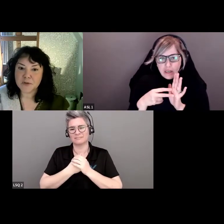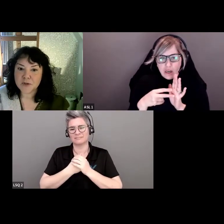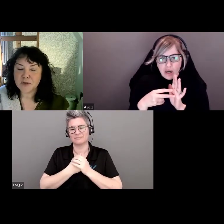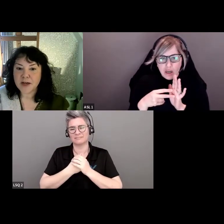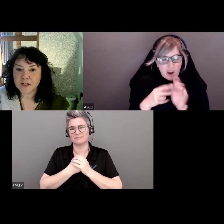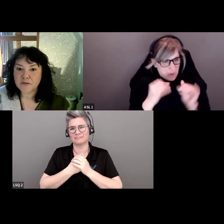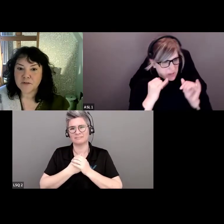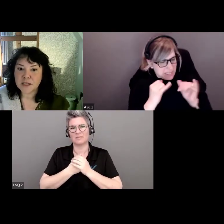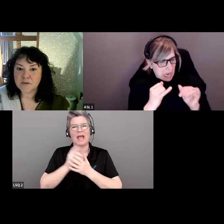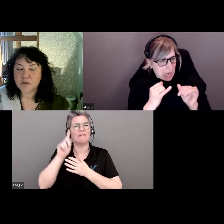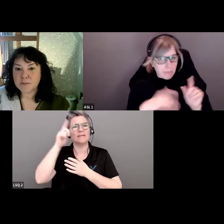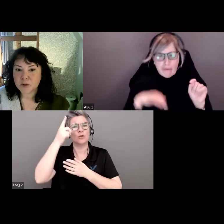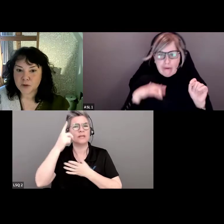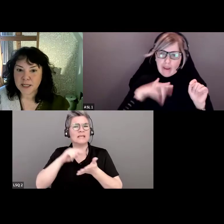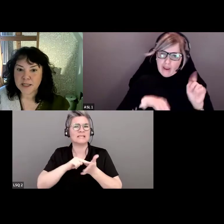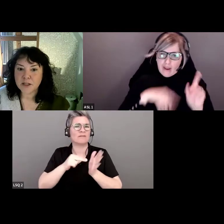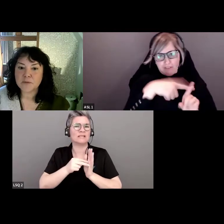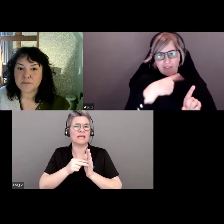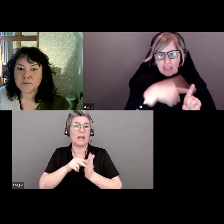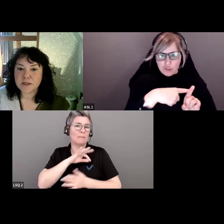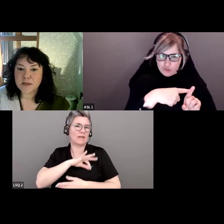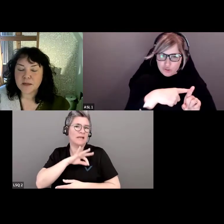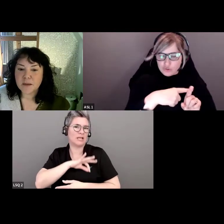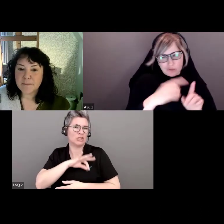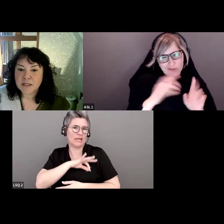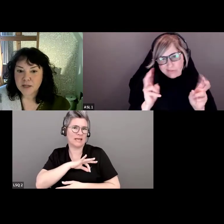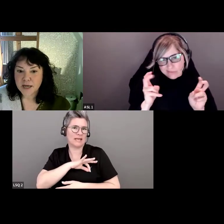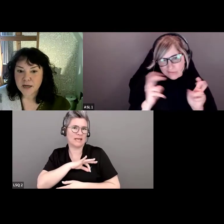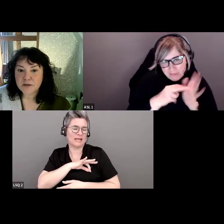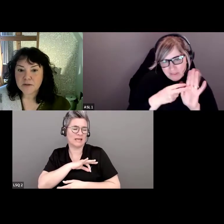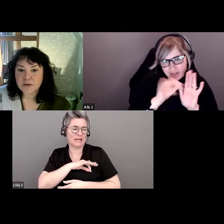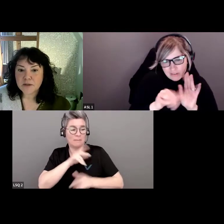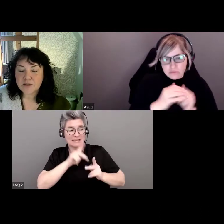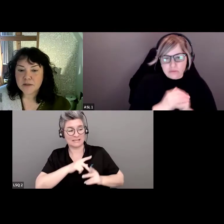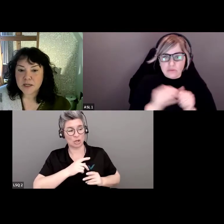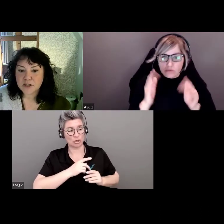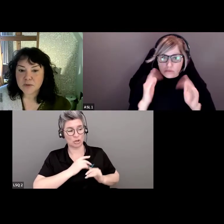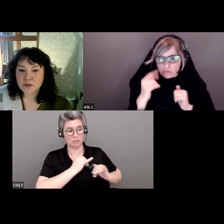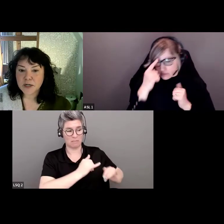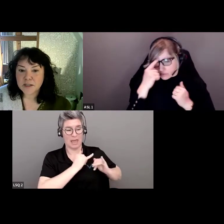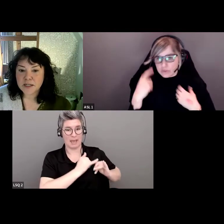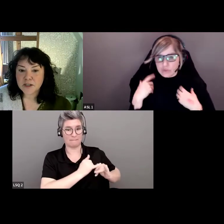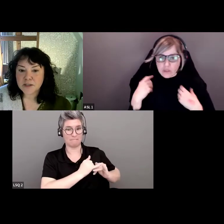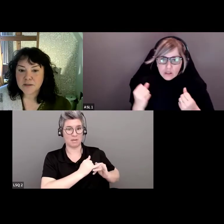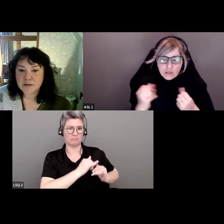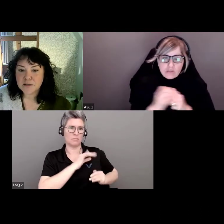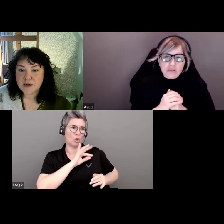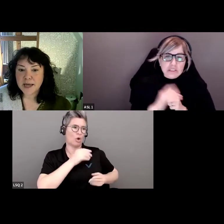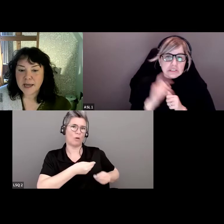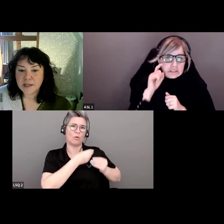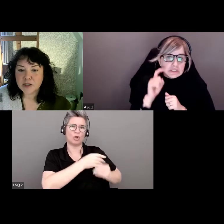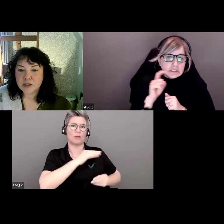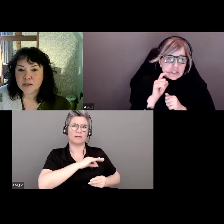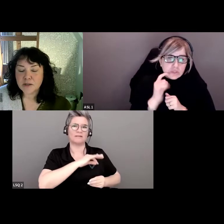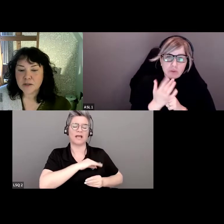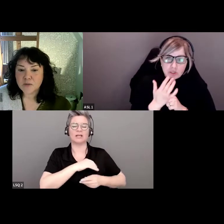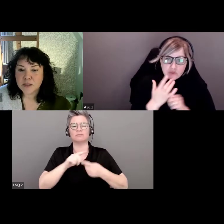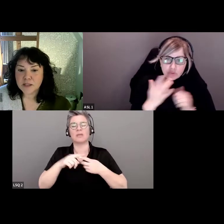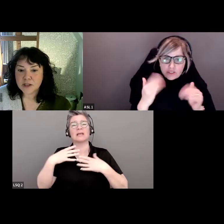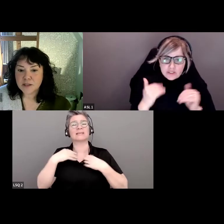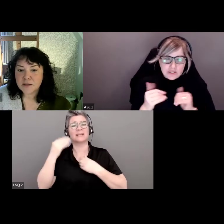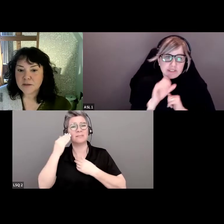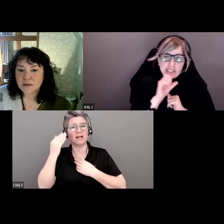Affinité, ça signifie finalement privilégier les gens qui nous ressemblent. Santé mentale, orientation sexuelle,